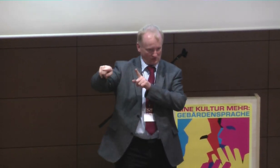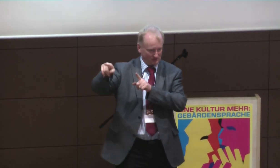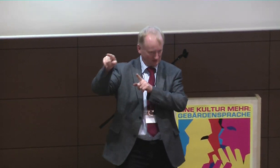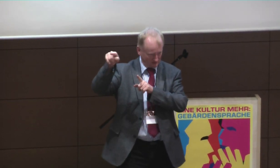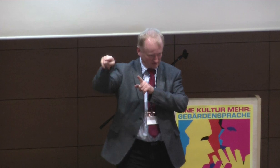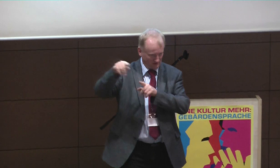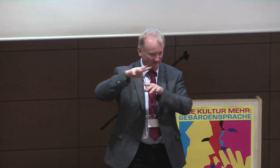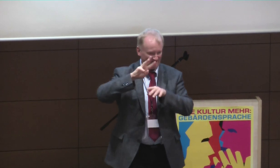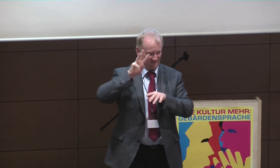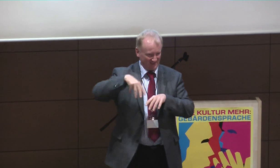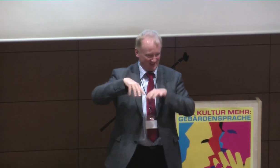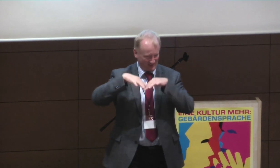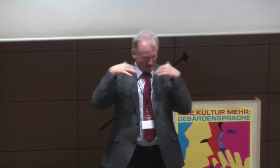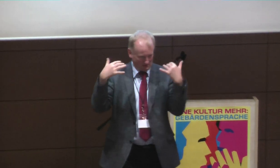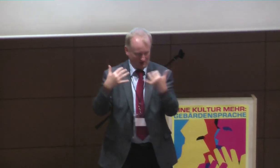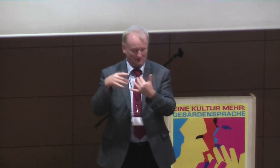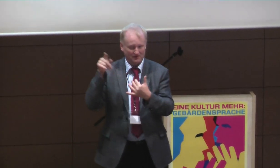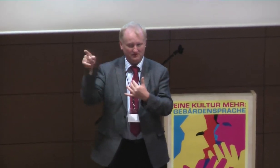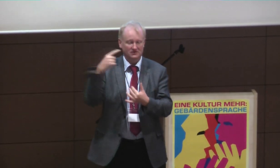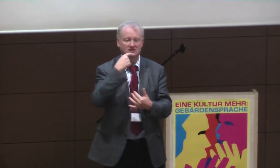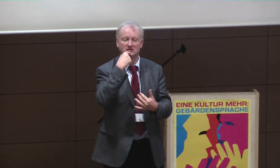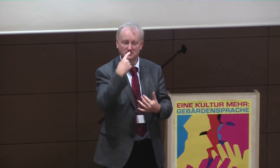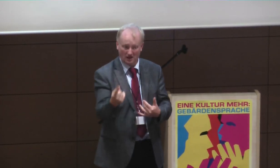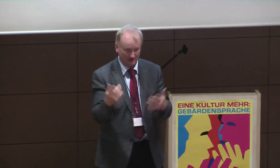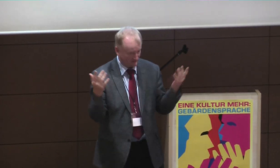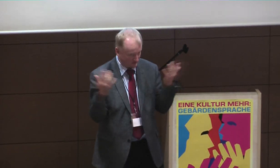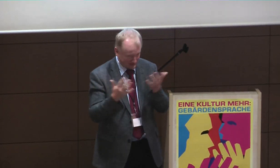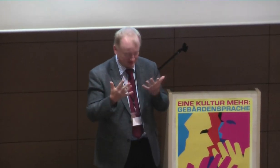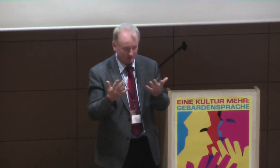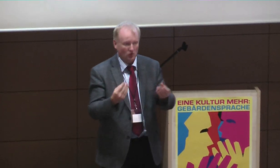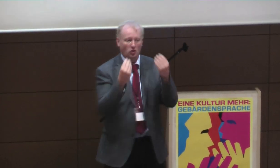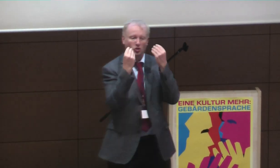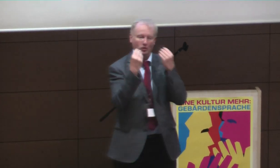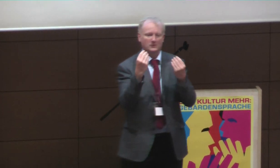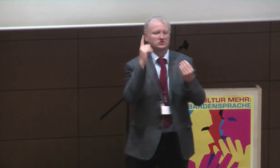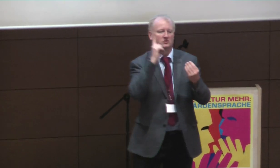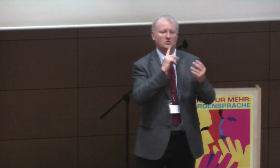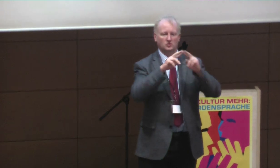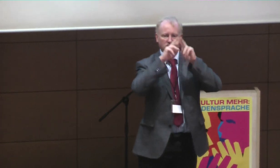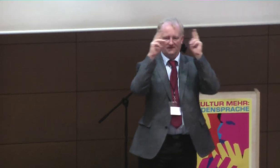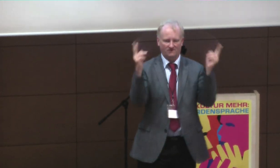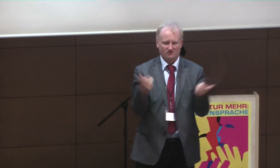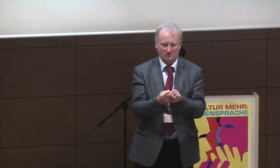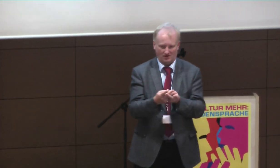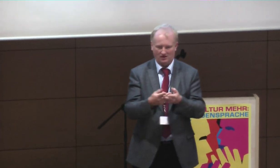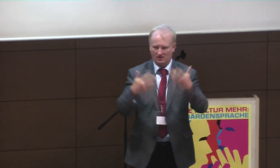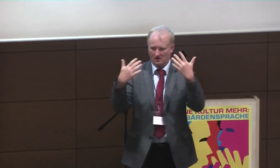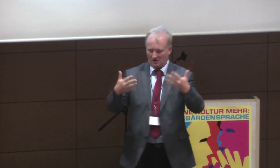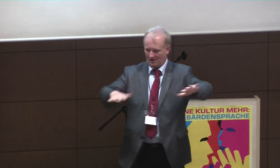und sie ist ja auch abgeordnete, in Wien, im Parlament, und sie selber hat bei den Treffen gesagt, ja, es ist ja was